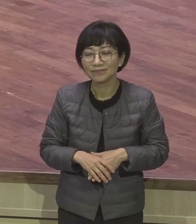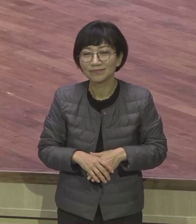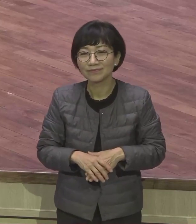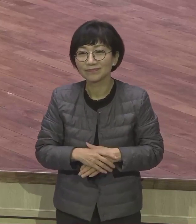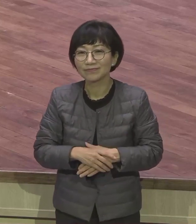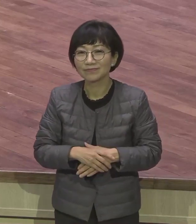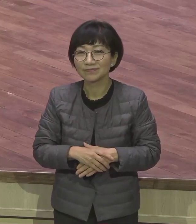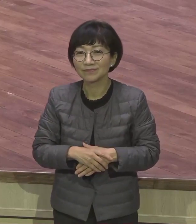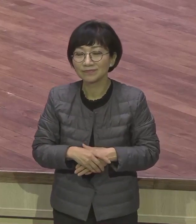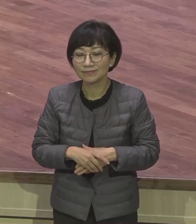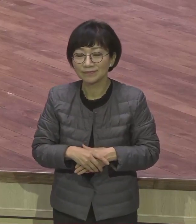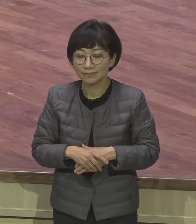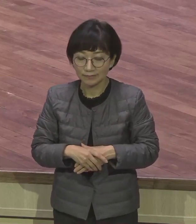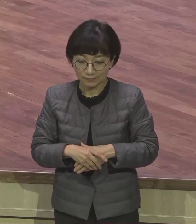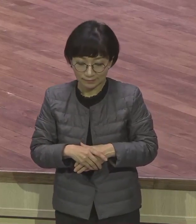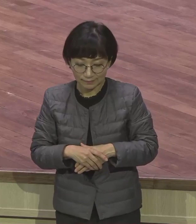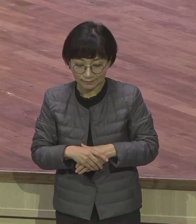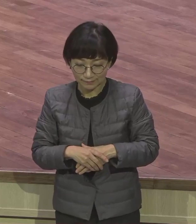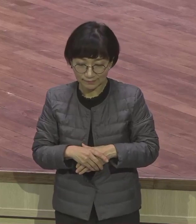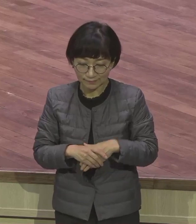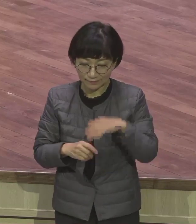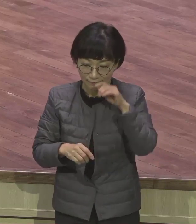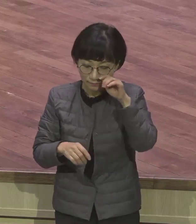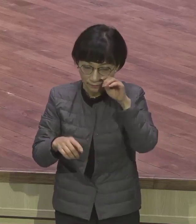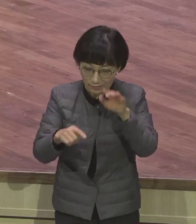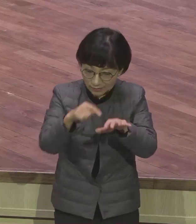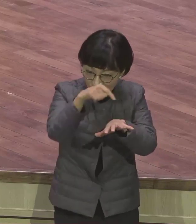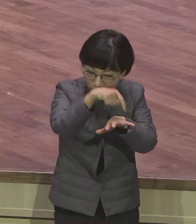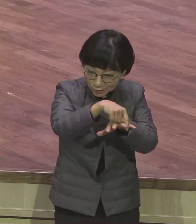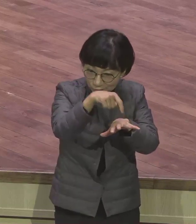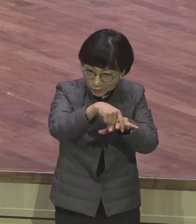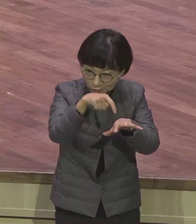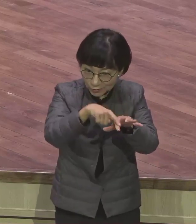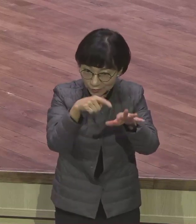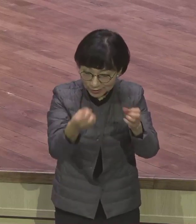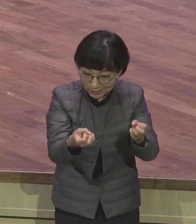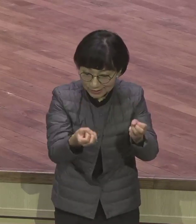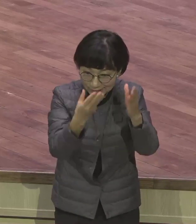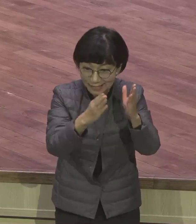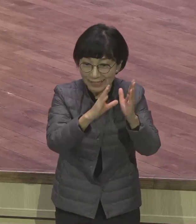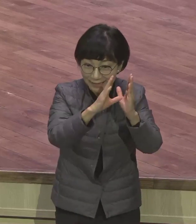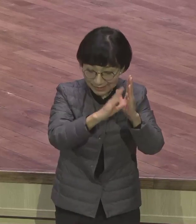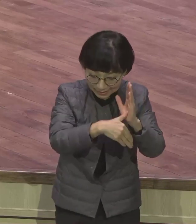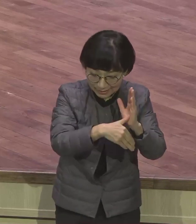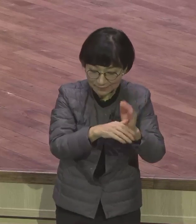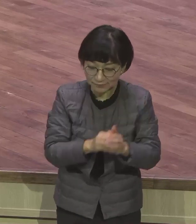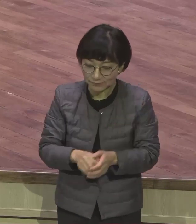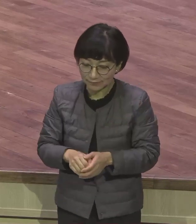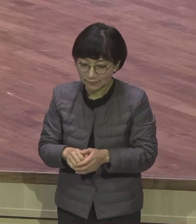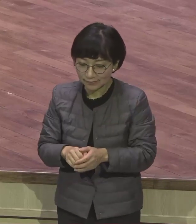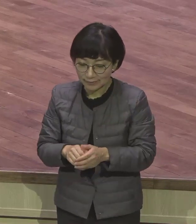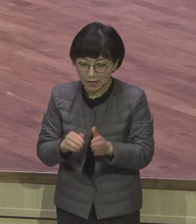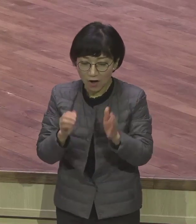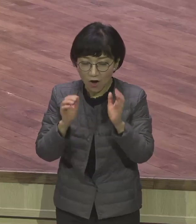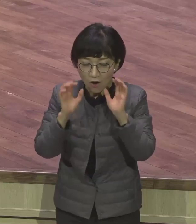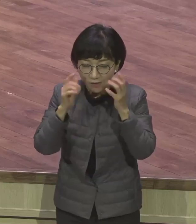영적으로 볼 때 우리가 6월절 어린 양 대신 예수 거절을 통해서 우리가